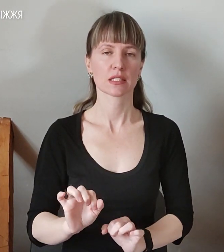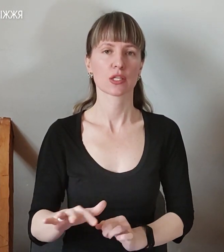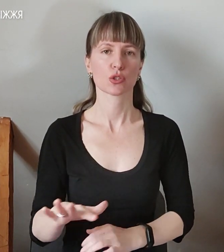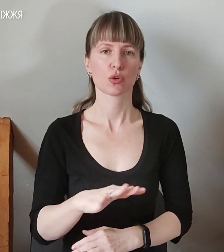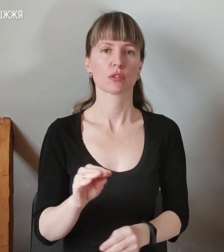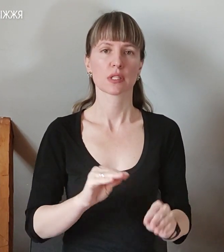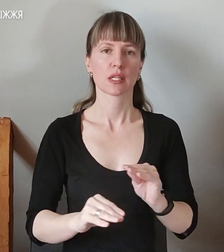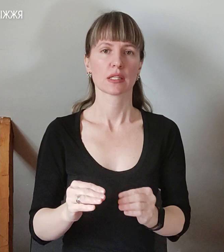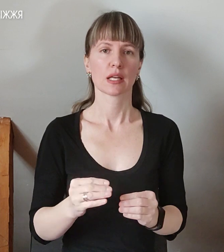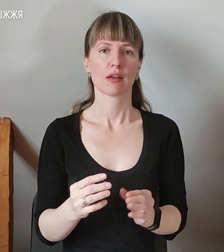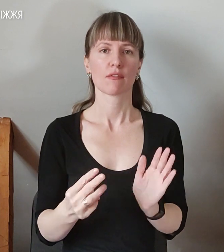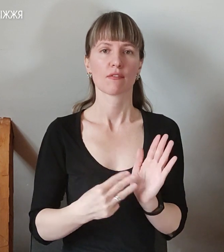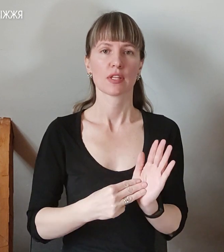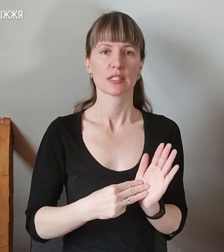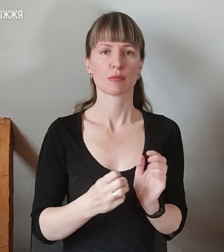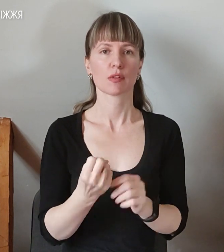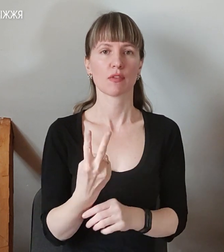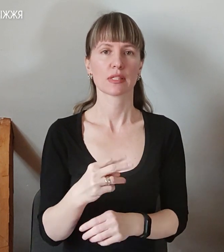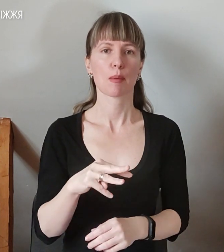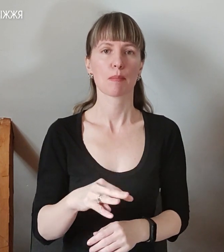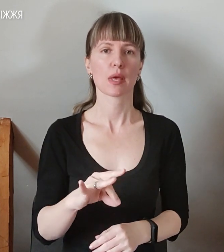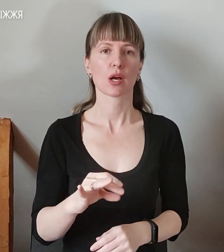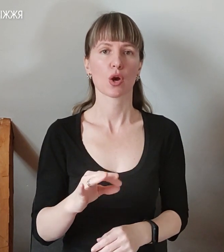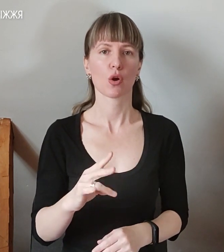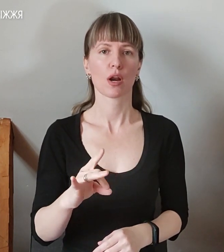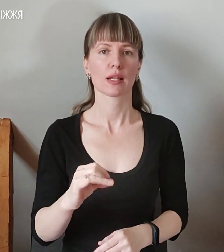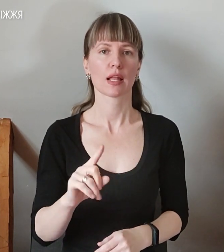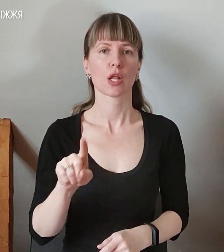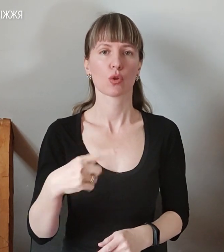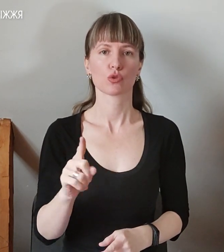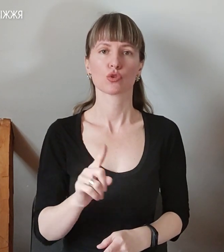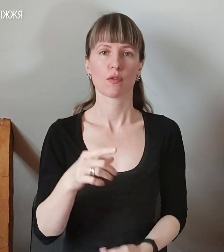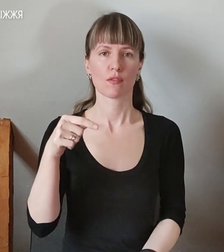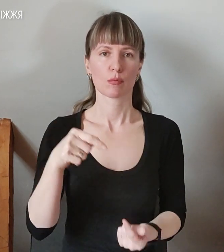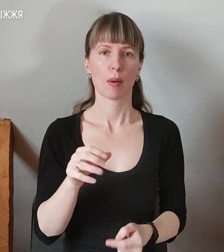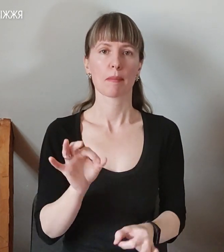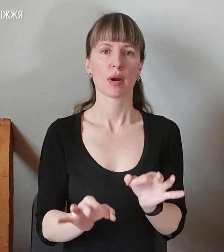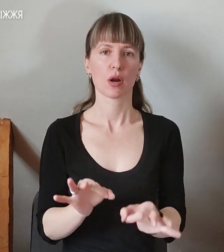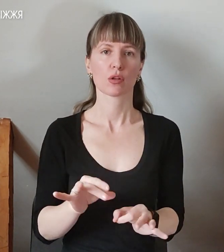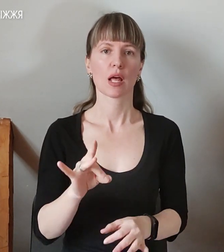-12 мікрорентген на годину, що відповідає природному радіаційному фону.